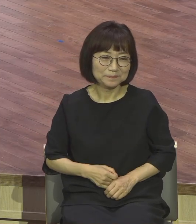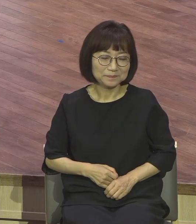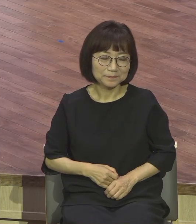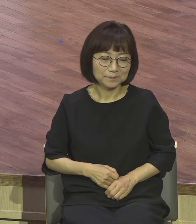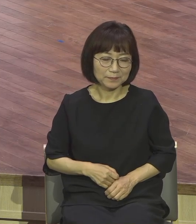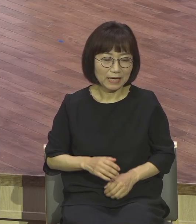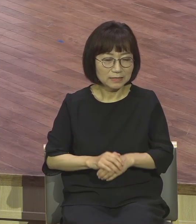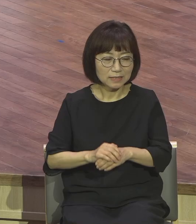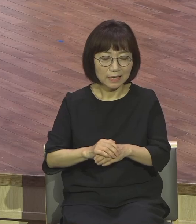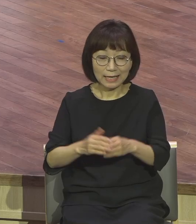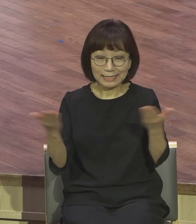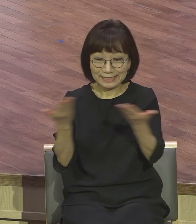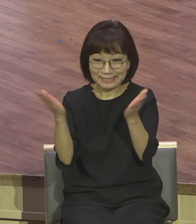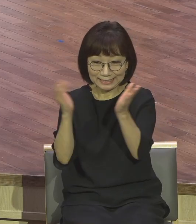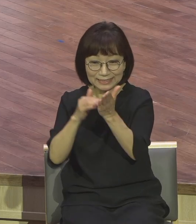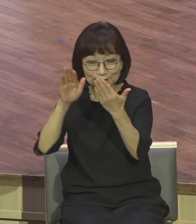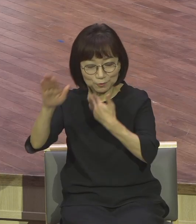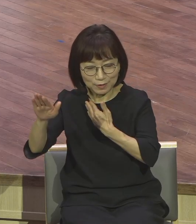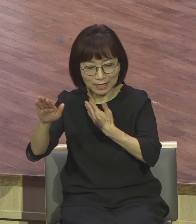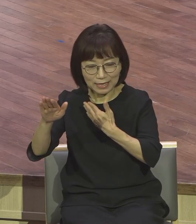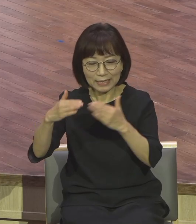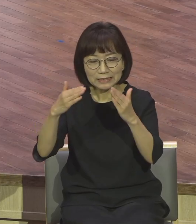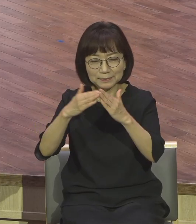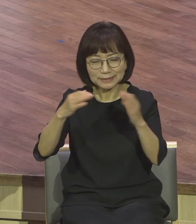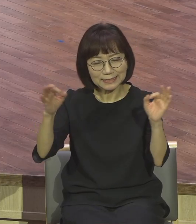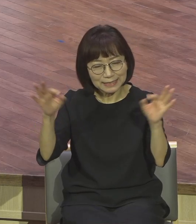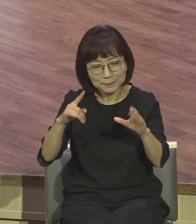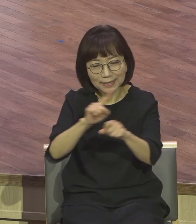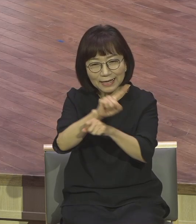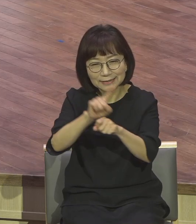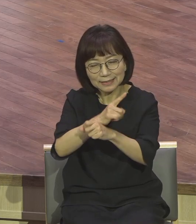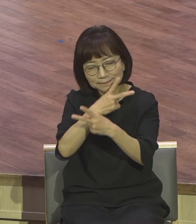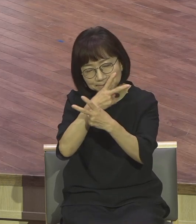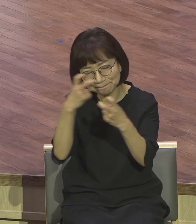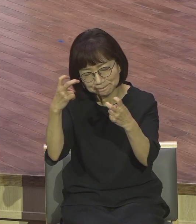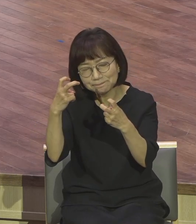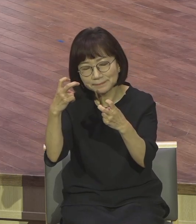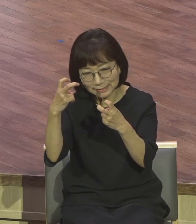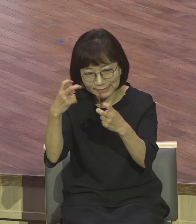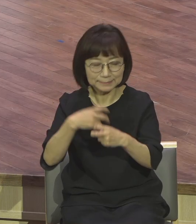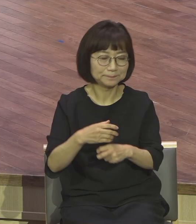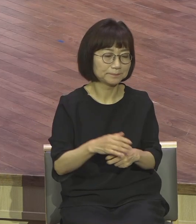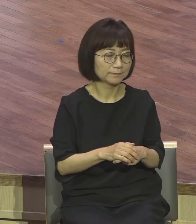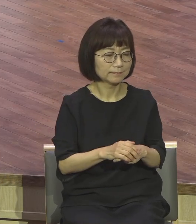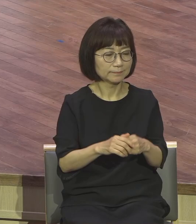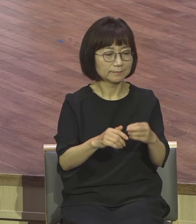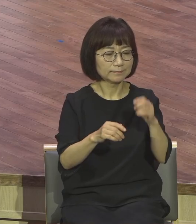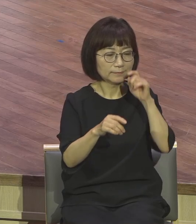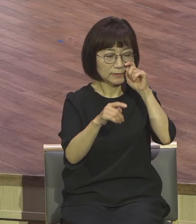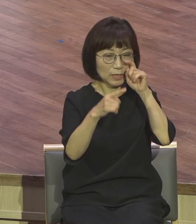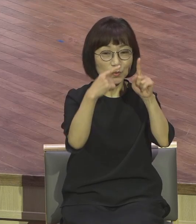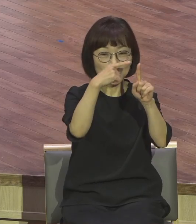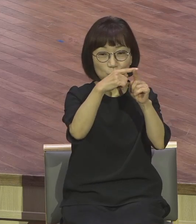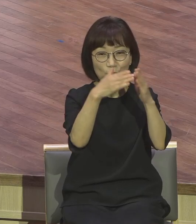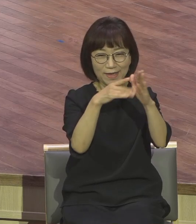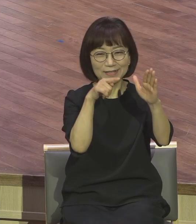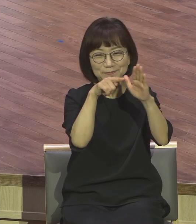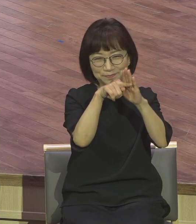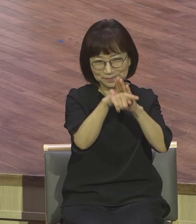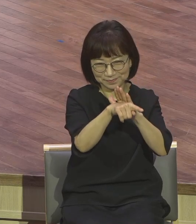시간 잠자고 교회 가거든요. 교회 처음에 나 혼자 다녔거든요. 문을 잠가 놓으면 다 밤 전에 잠가 놔 손을